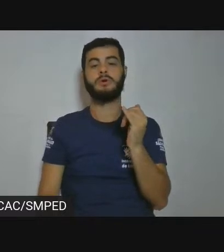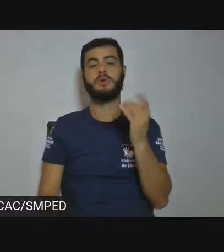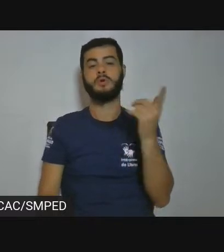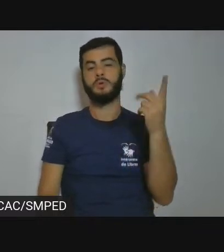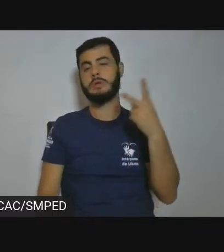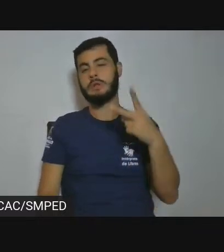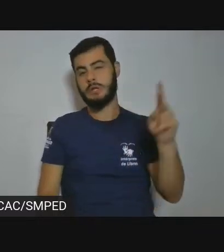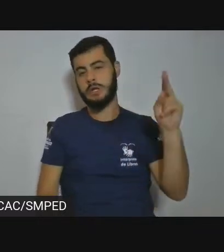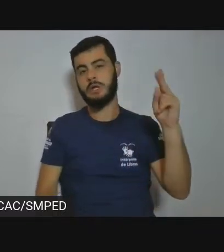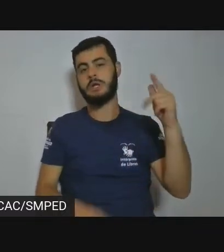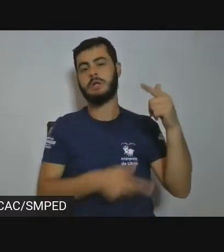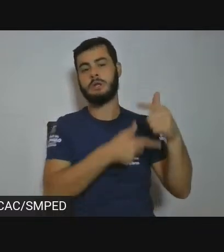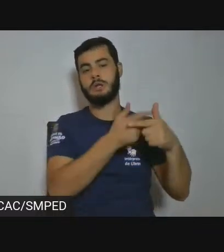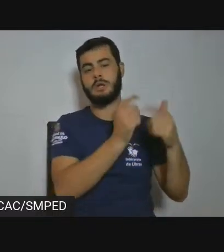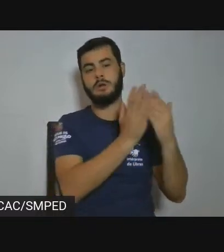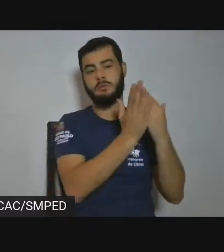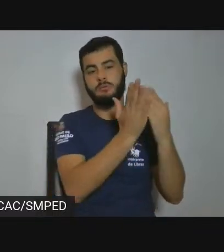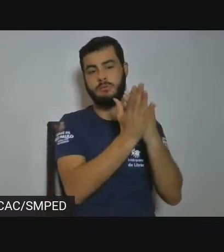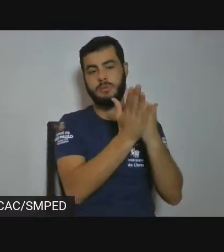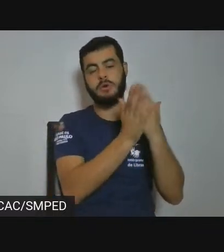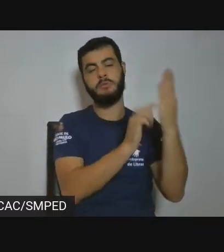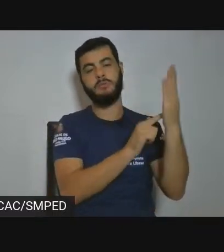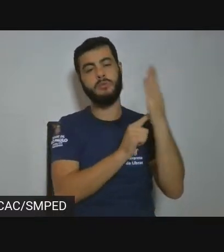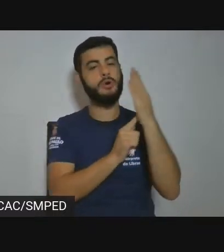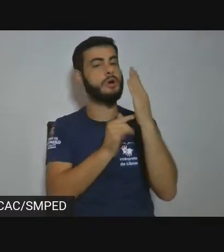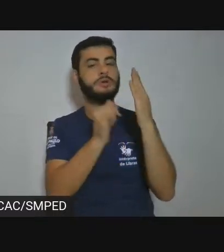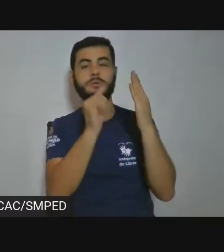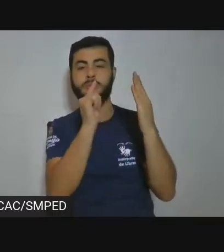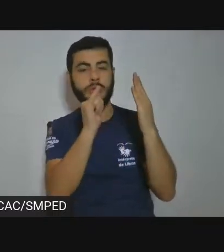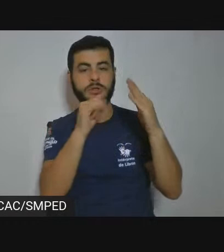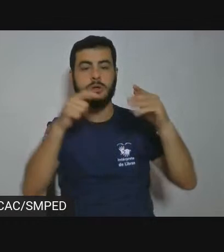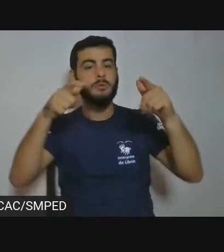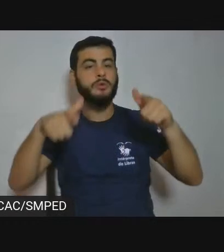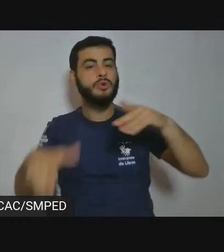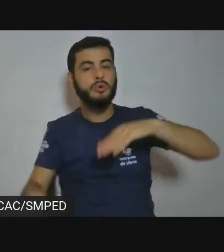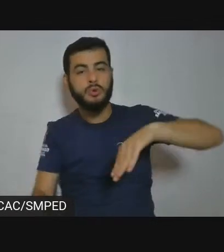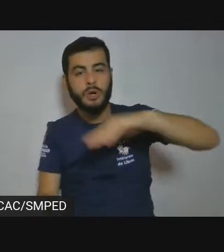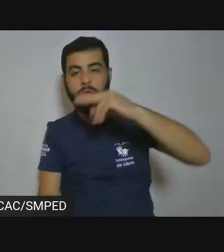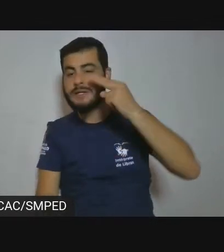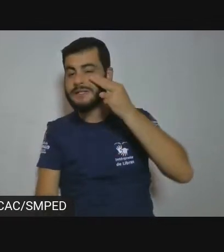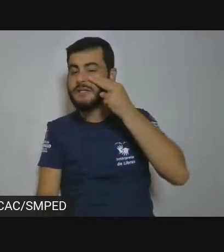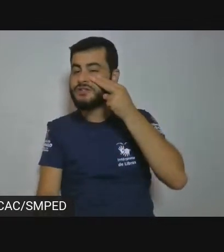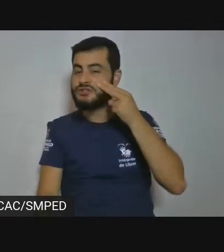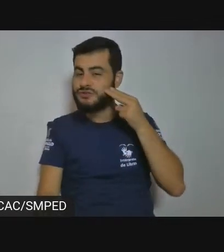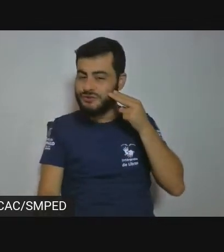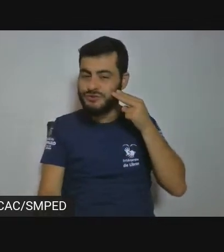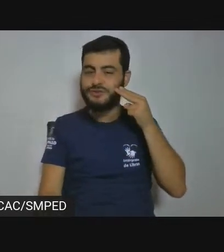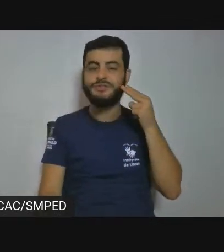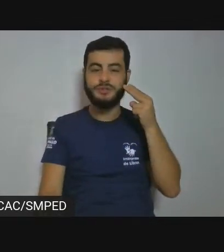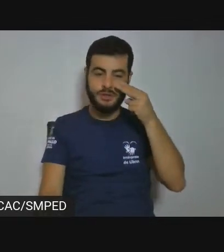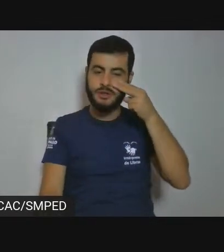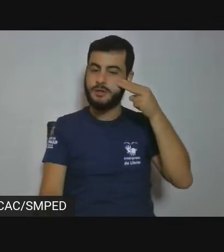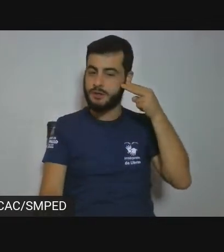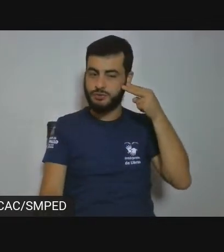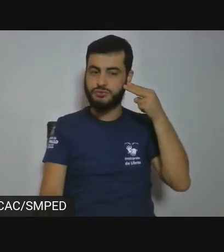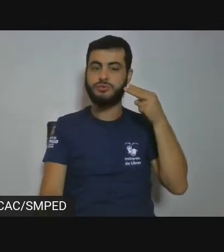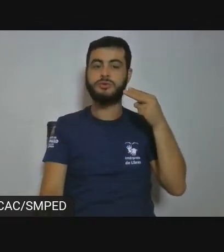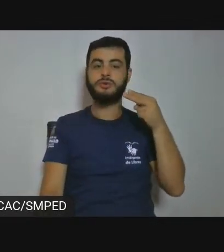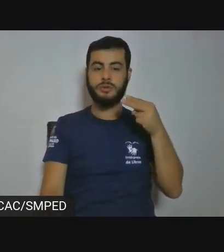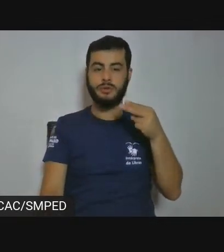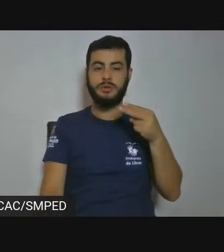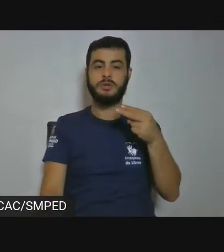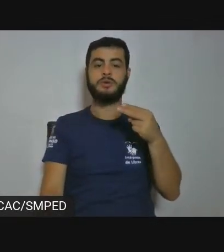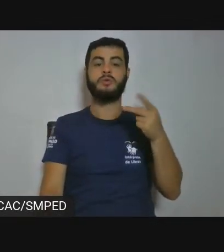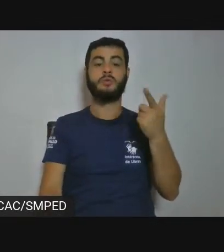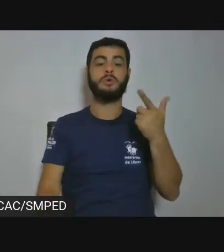termos indígenas. Quer dizer, uma relação entre a linguagem e a toponinha. Quer